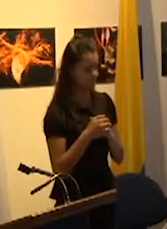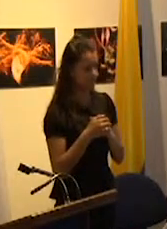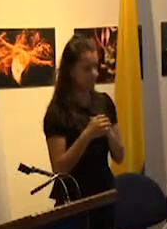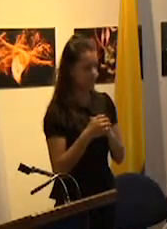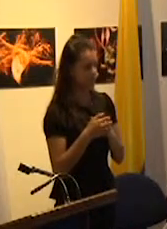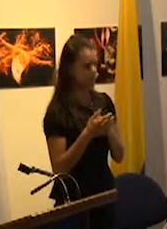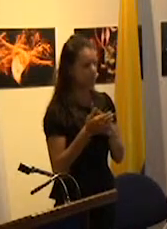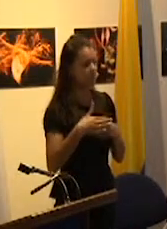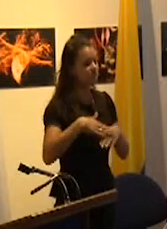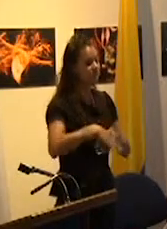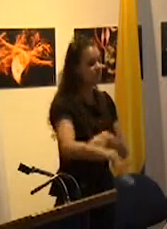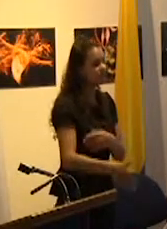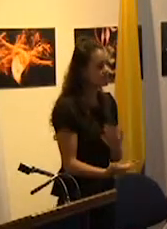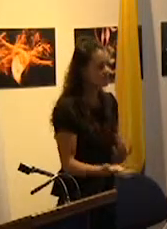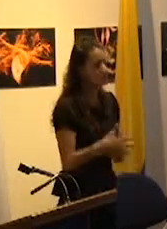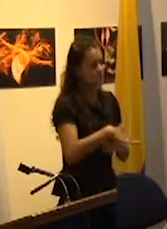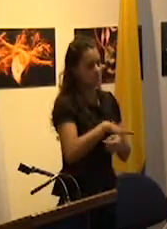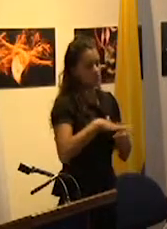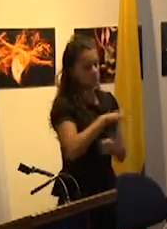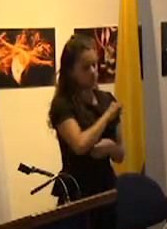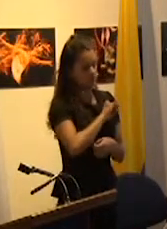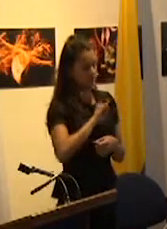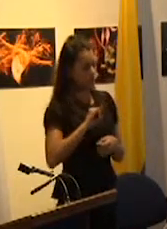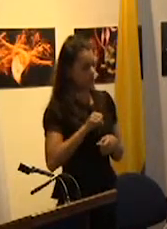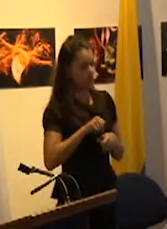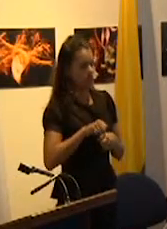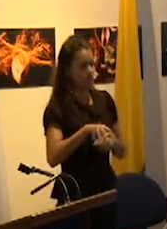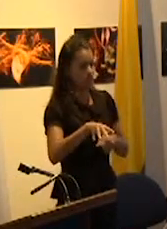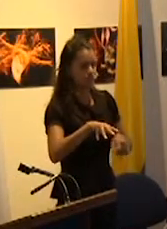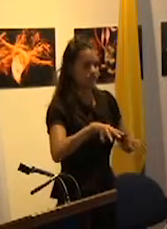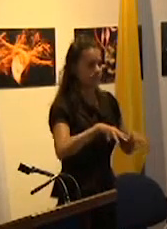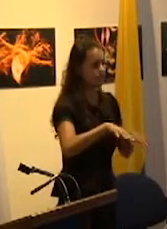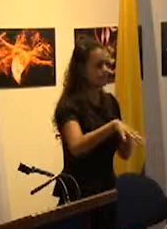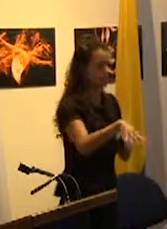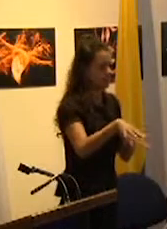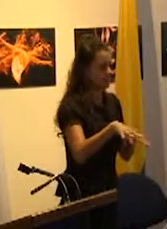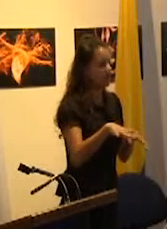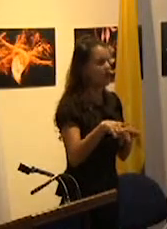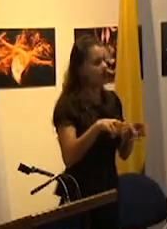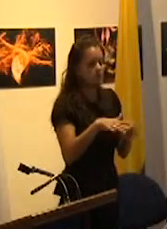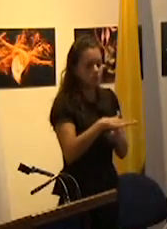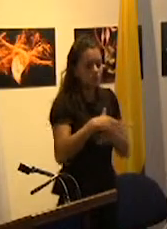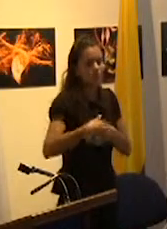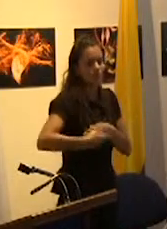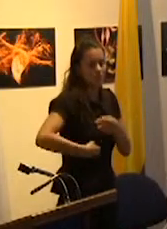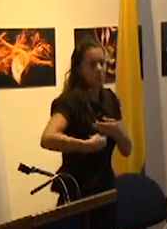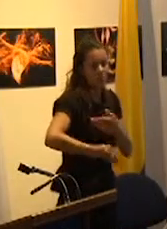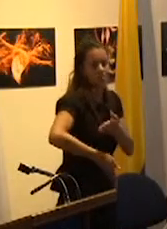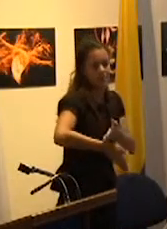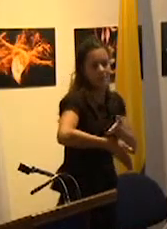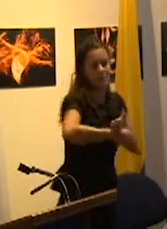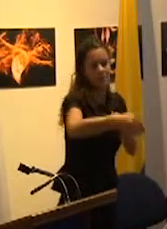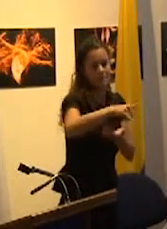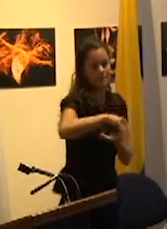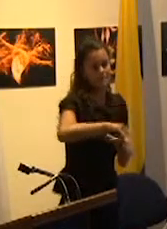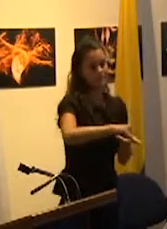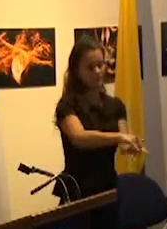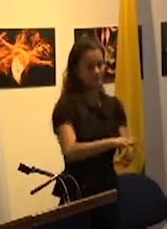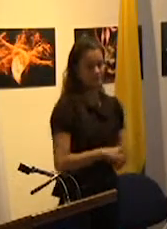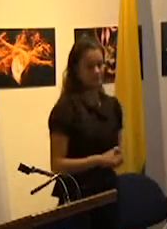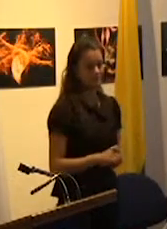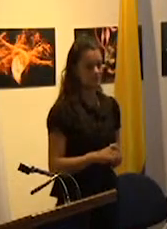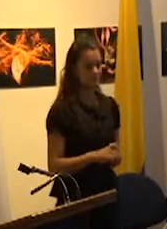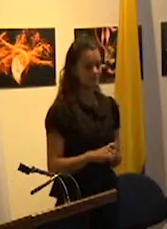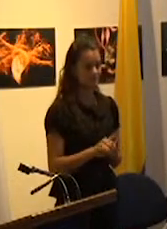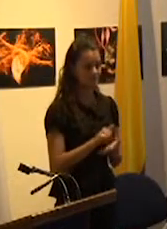situaciones individuales que se diversifican como de condiciones que se siguen reproduciendo de